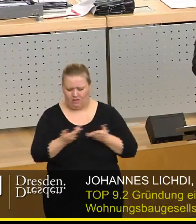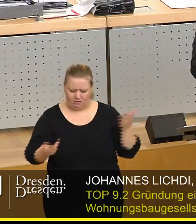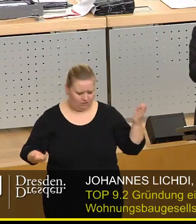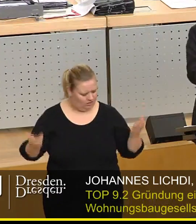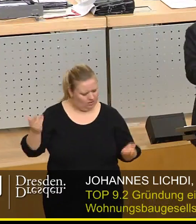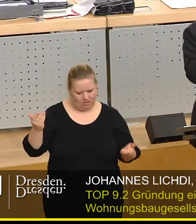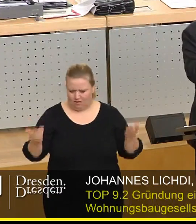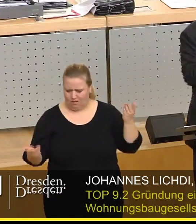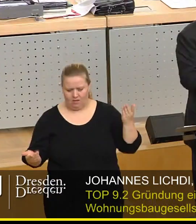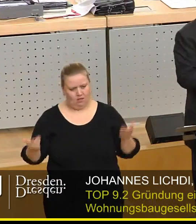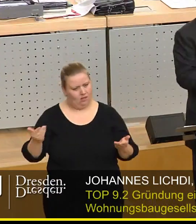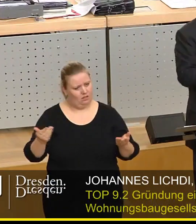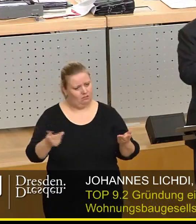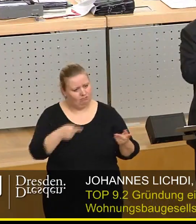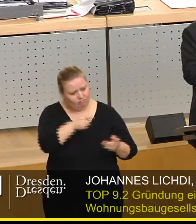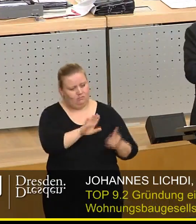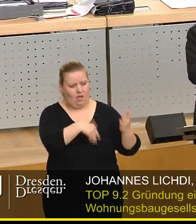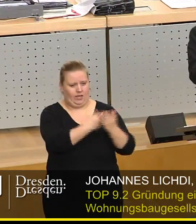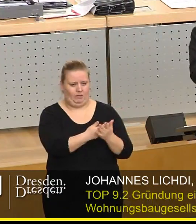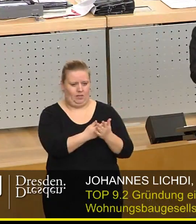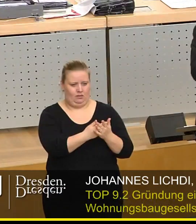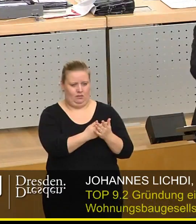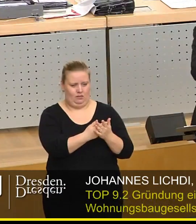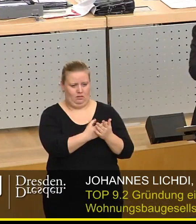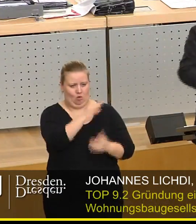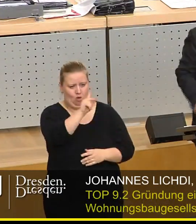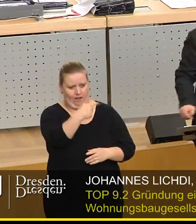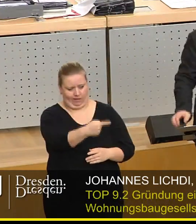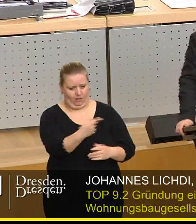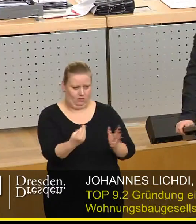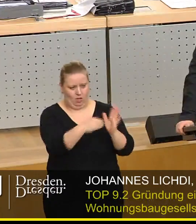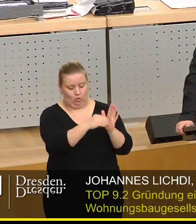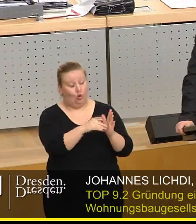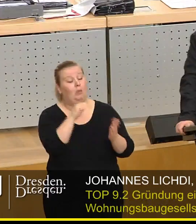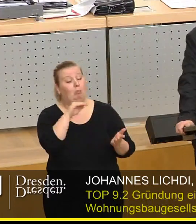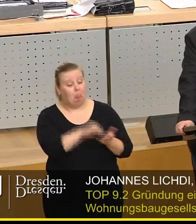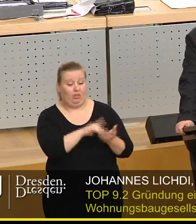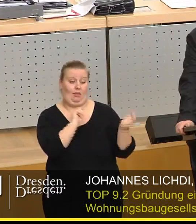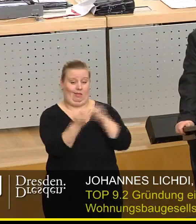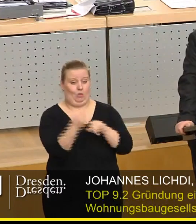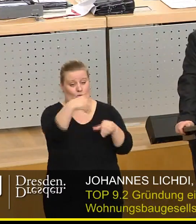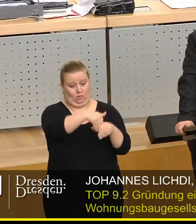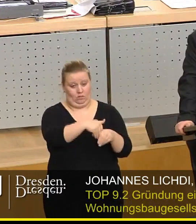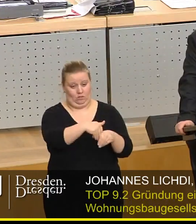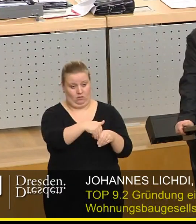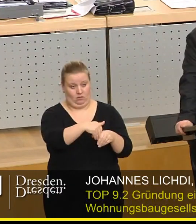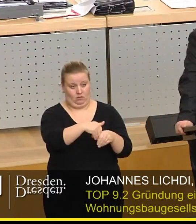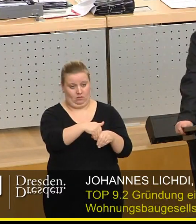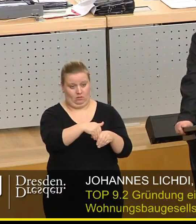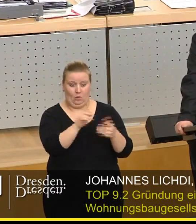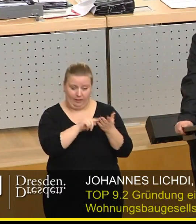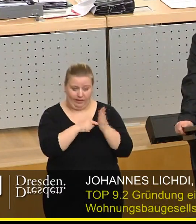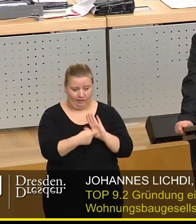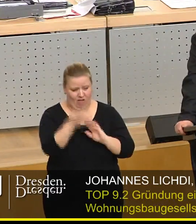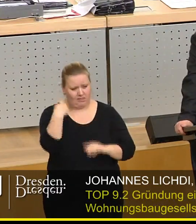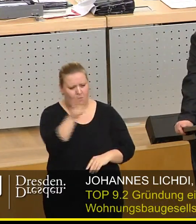hat, tatsächlich zu dem Ergebnis kommen, GmbH und CoKG mit den Änderungen, wir vorschlagen. Ich will Sie einfach noch mal darauf hinweisen,